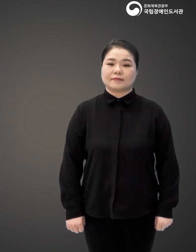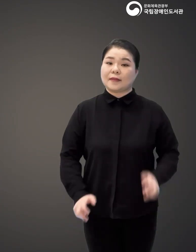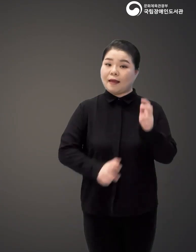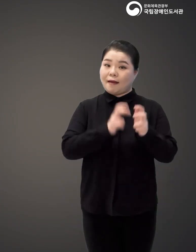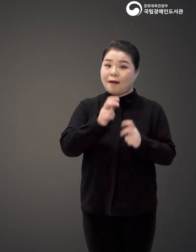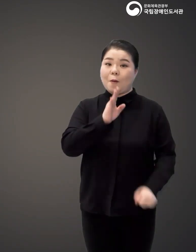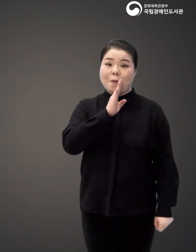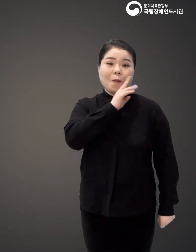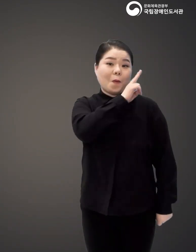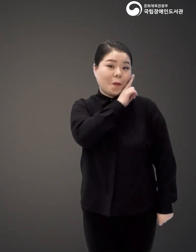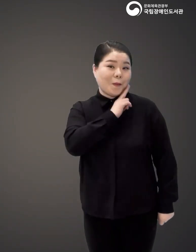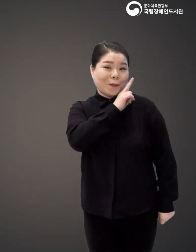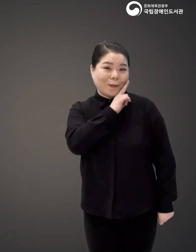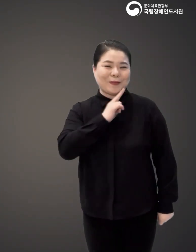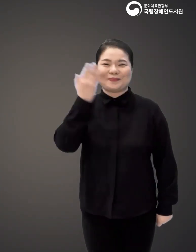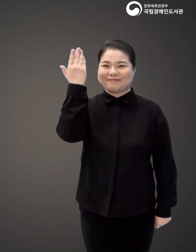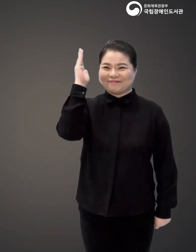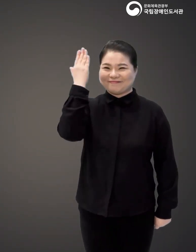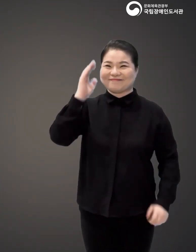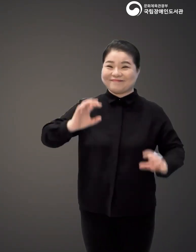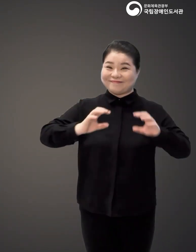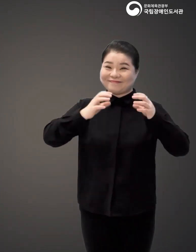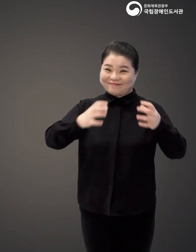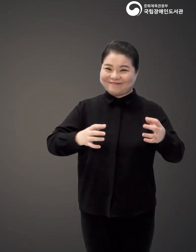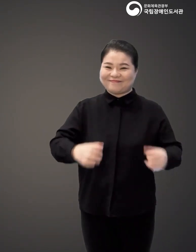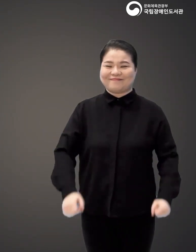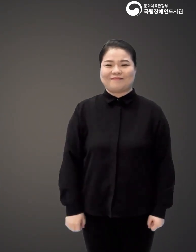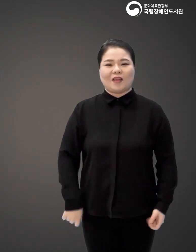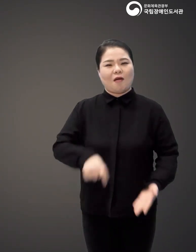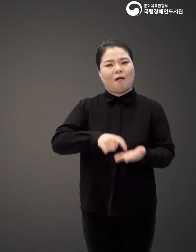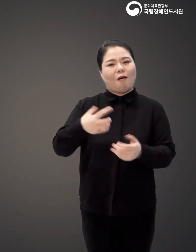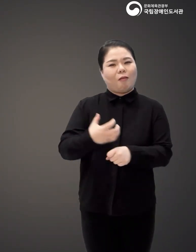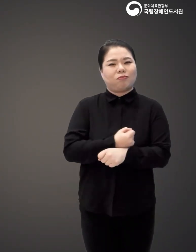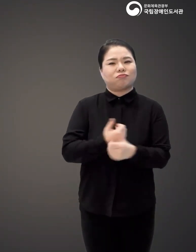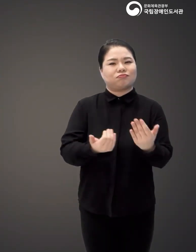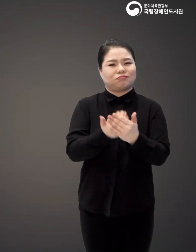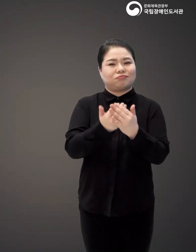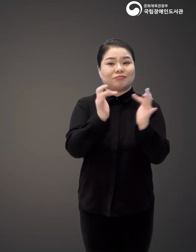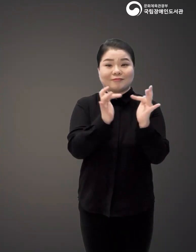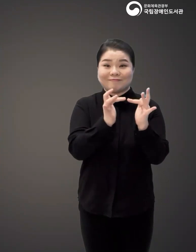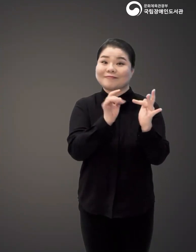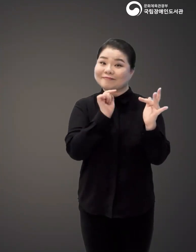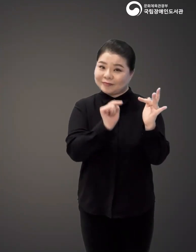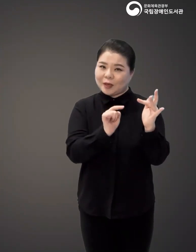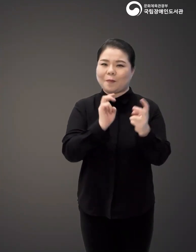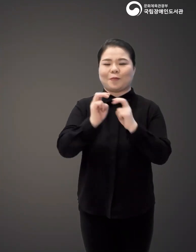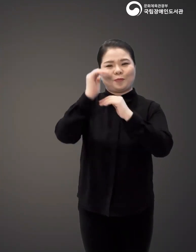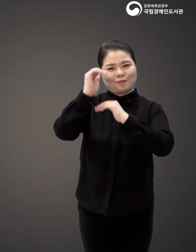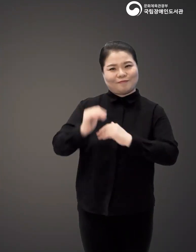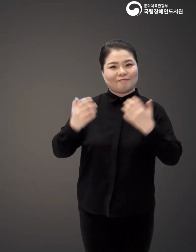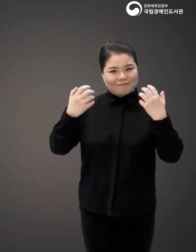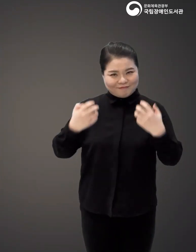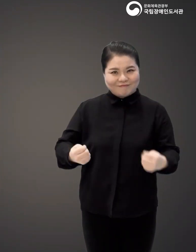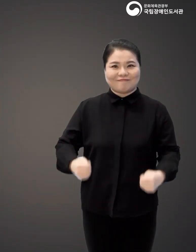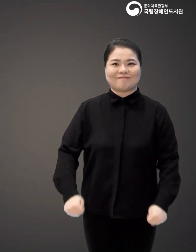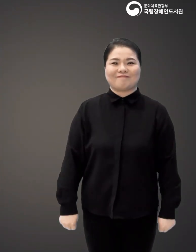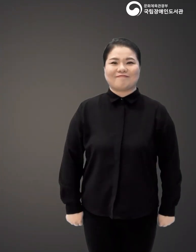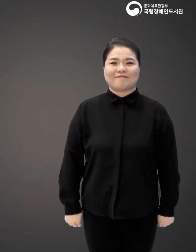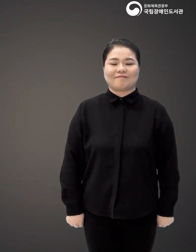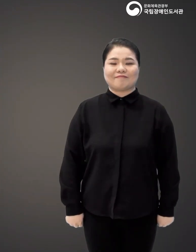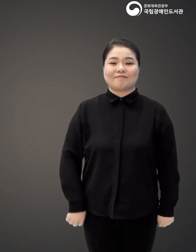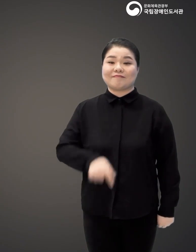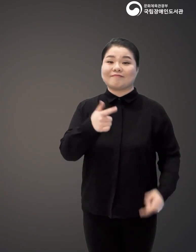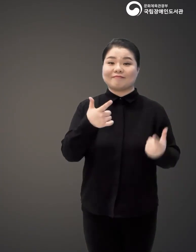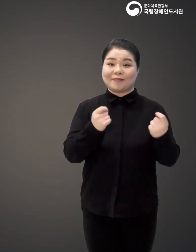비즈니스 하기 참 편해졌다고 하는 요즘 세상 급박하게 발전해온 인터넷에는 미디어 콘텐츠가 쏟아져 나옵니다.